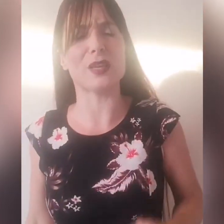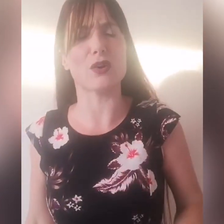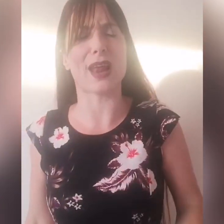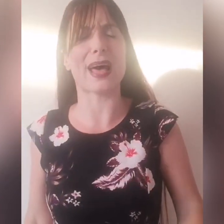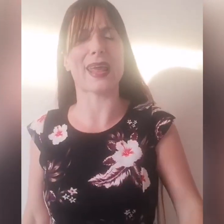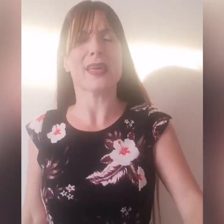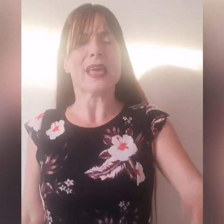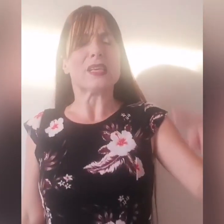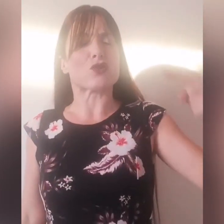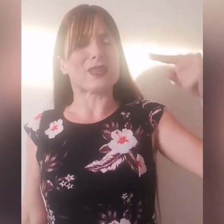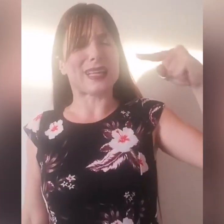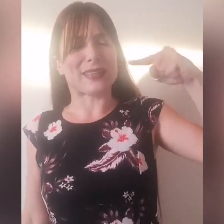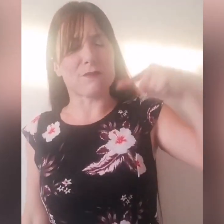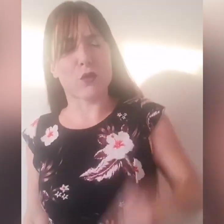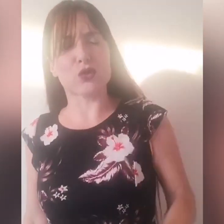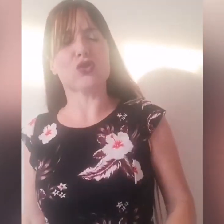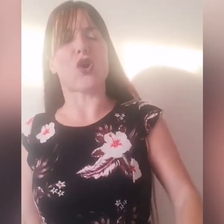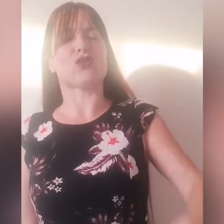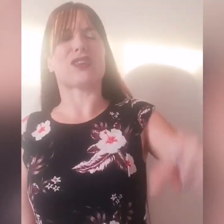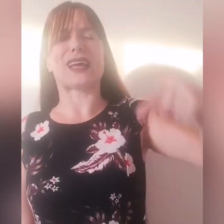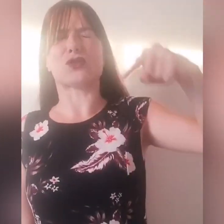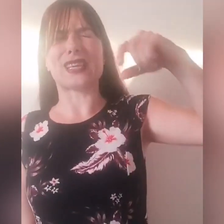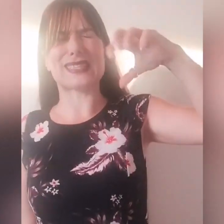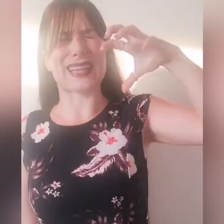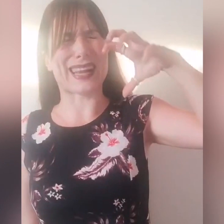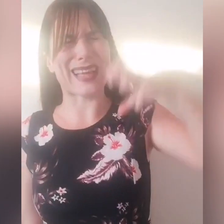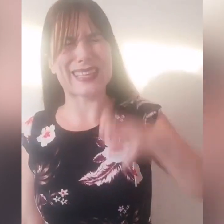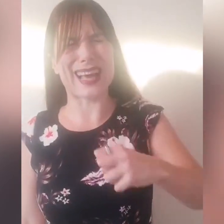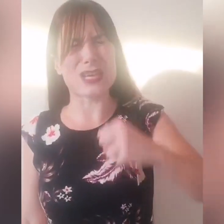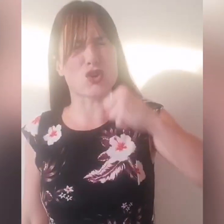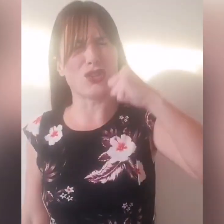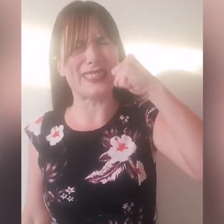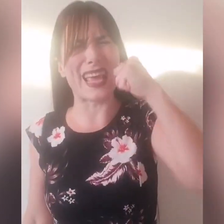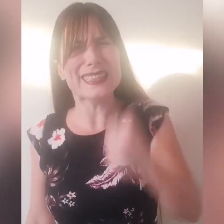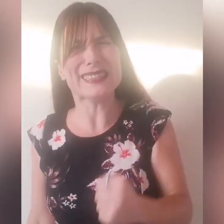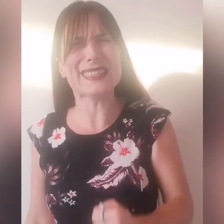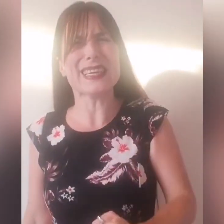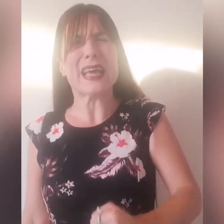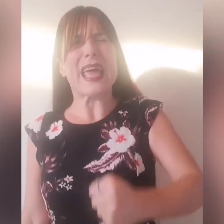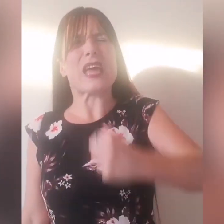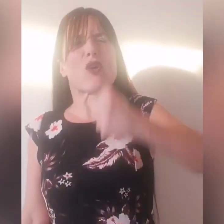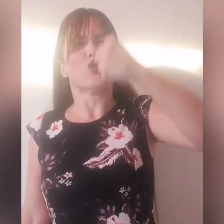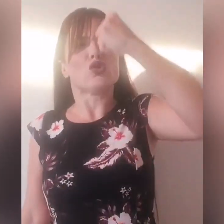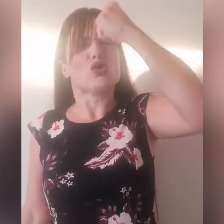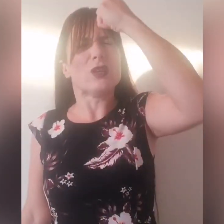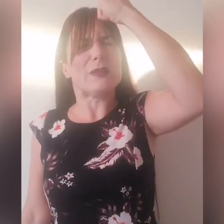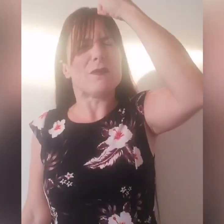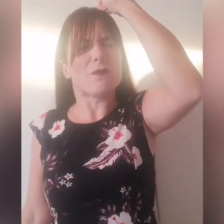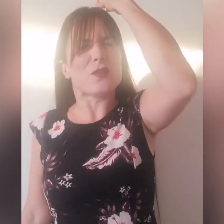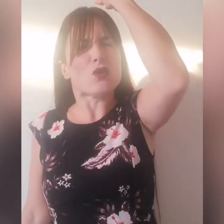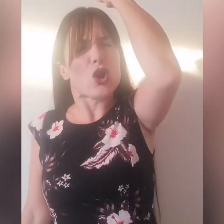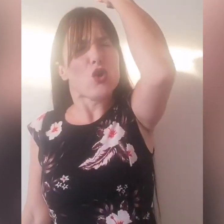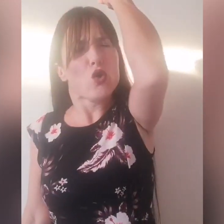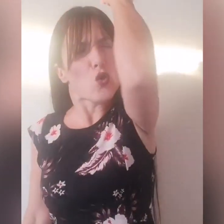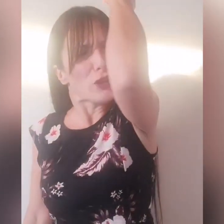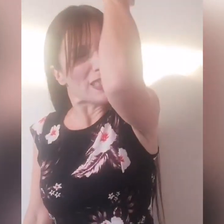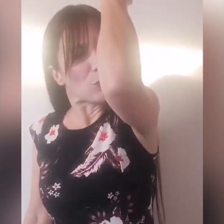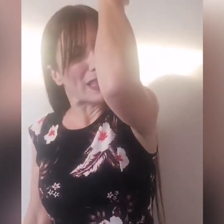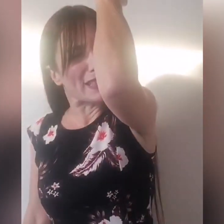migliorare, sono andata in fondo, ho cercato di essere radical con i denti e con, fino all'ultimo dei